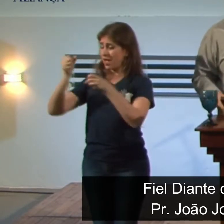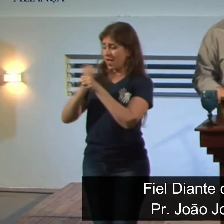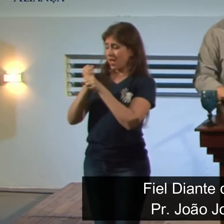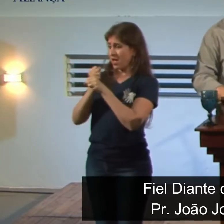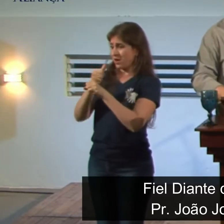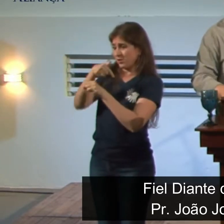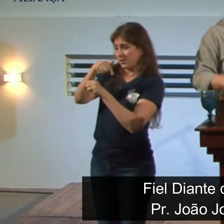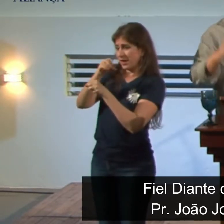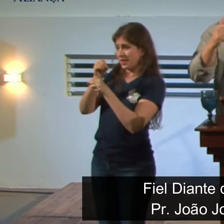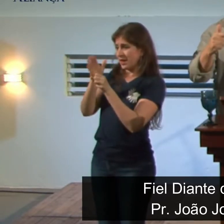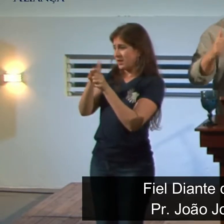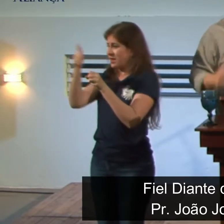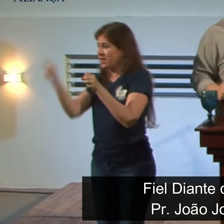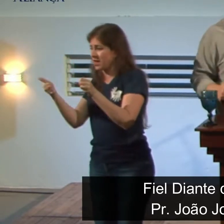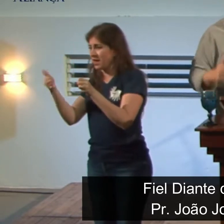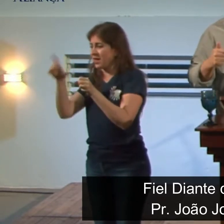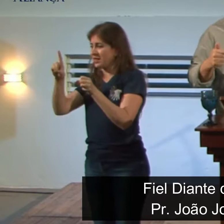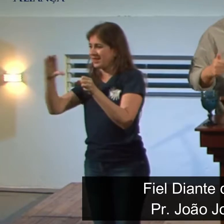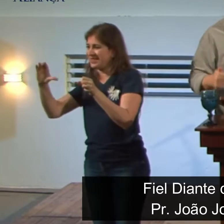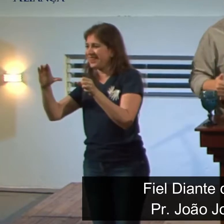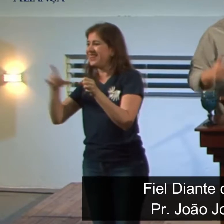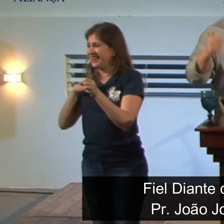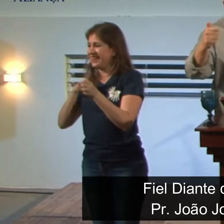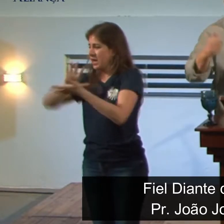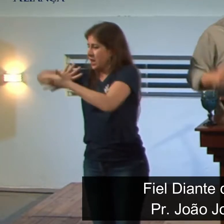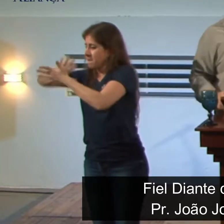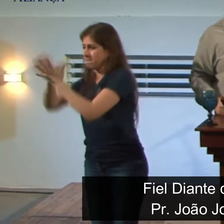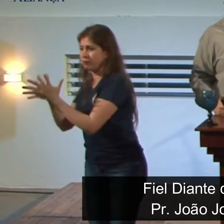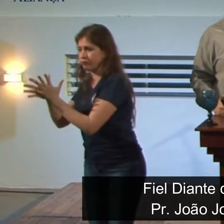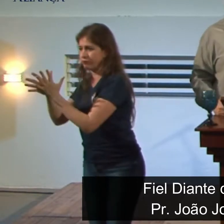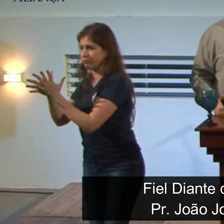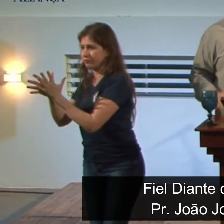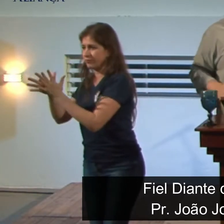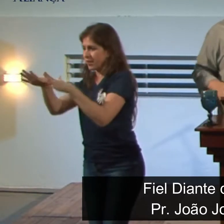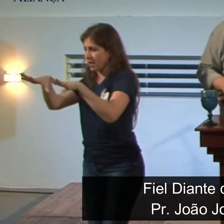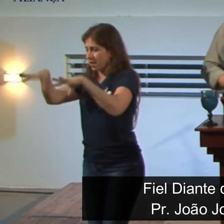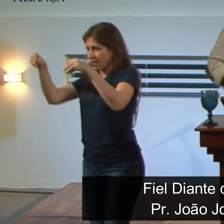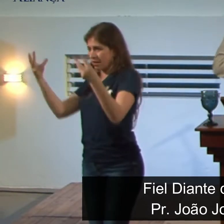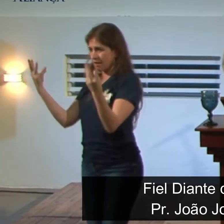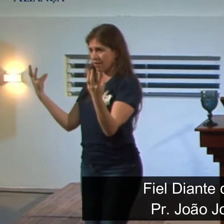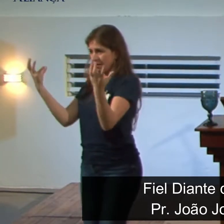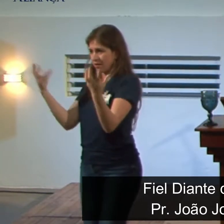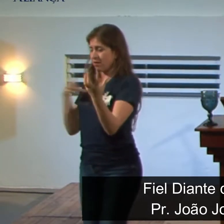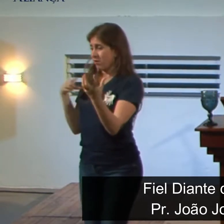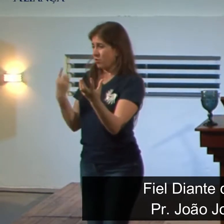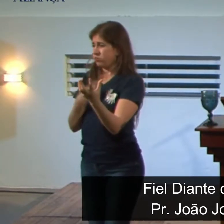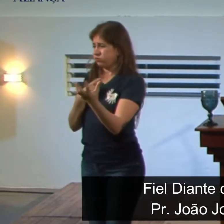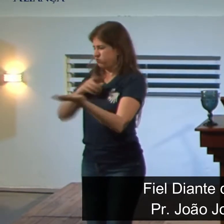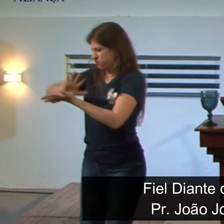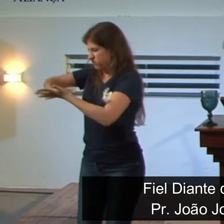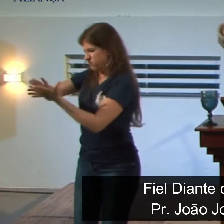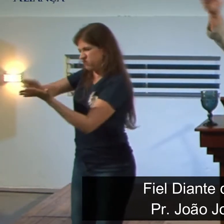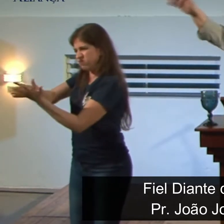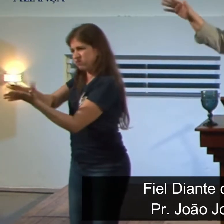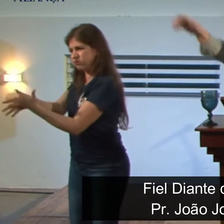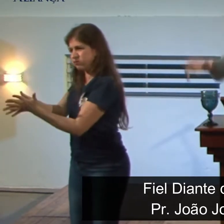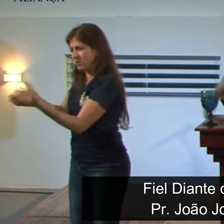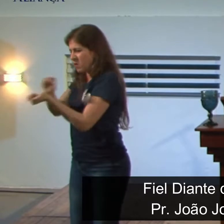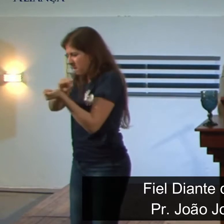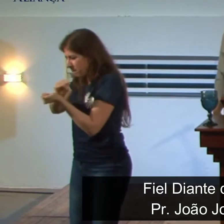anos 70 depois de Cristo, a destruição de Jerusalém pelo Império Romano que culminou no desterro dos judeus